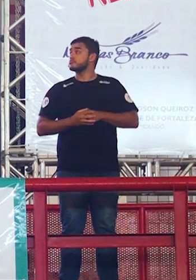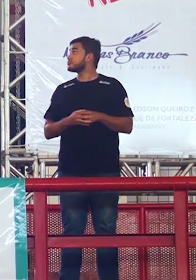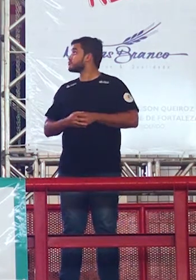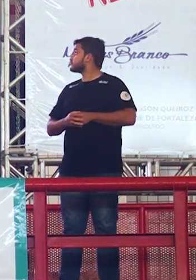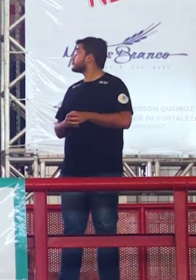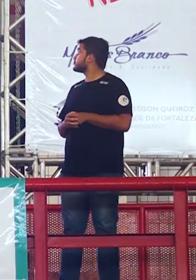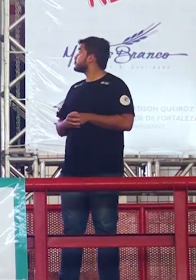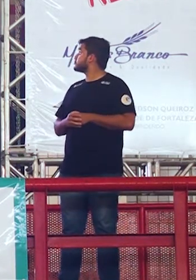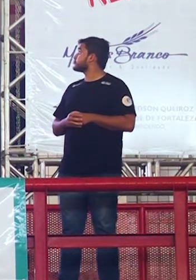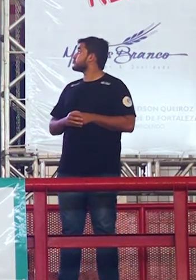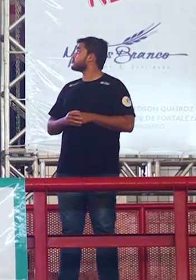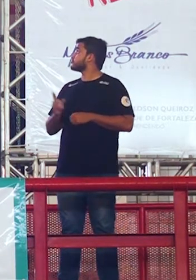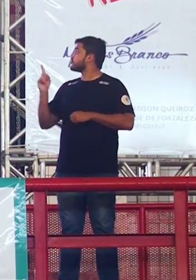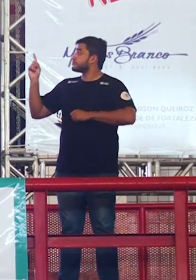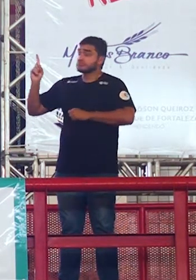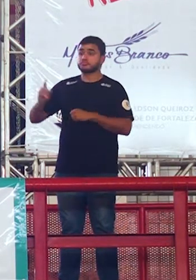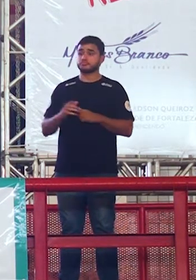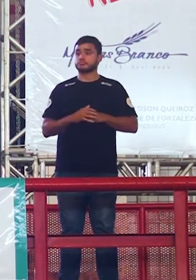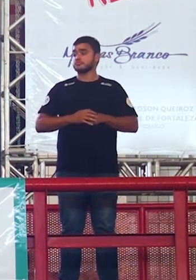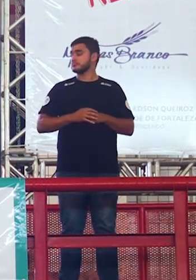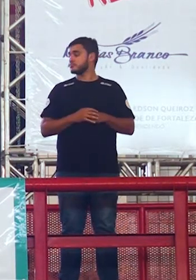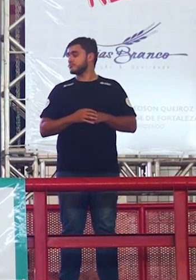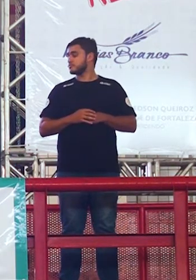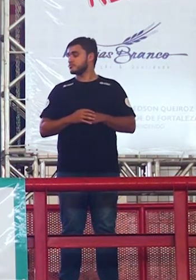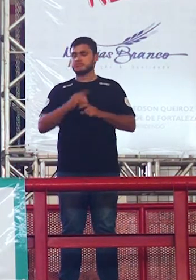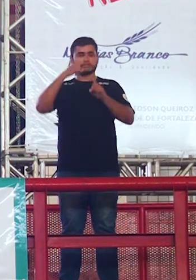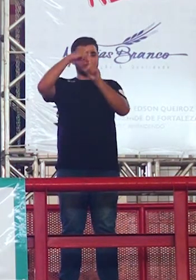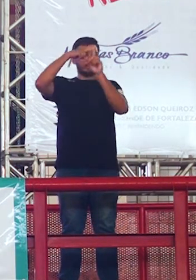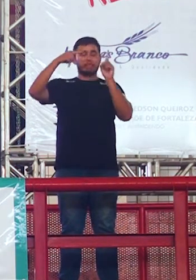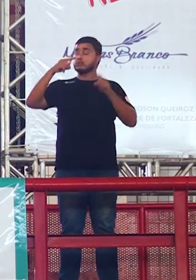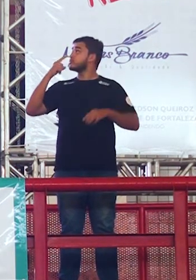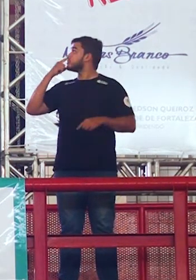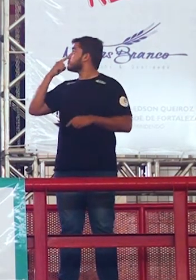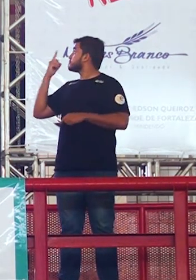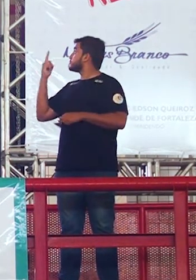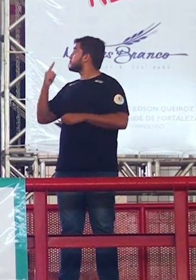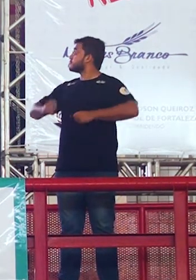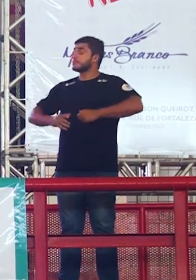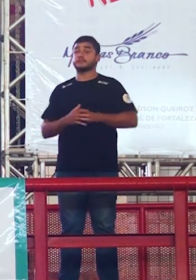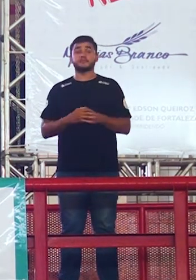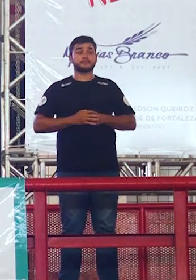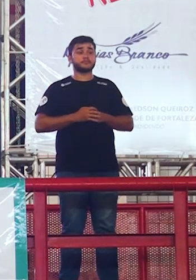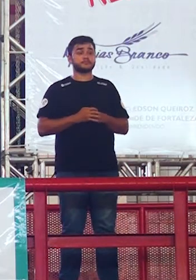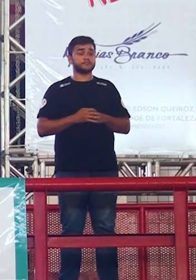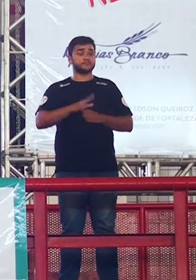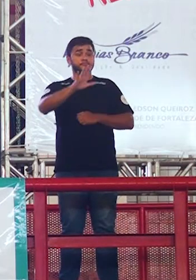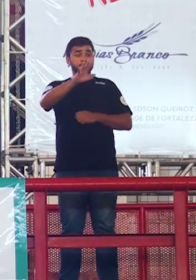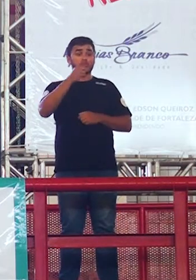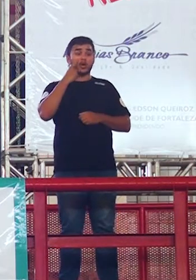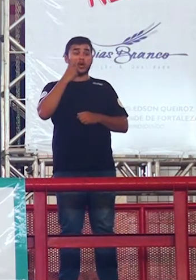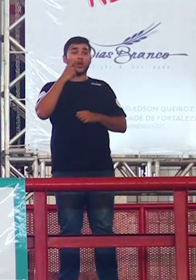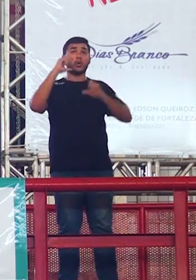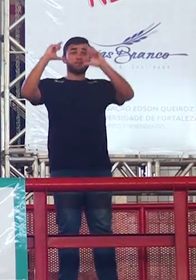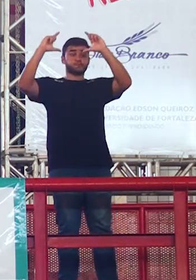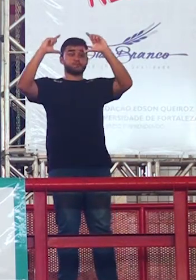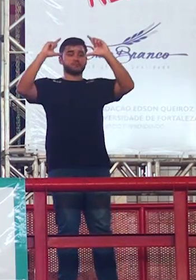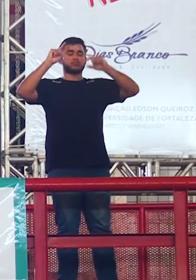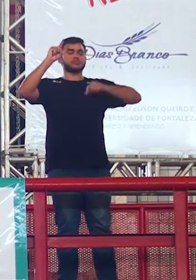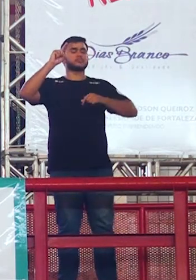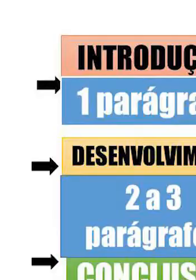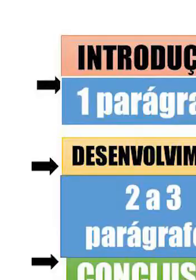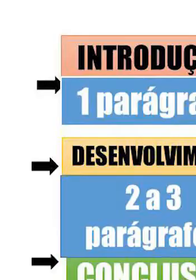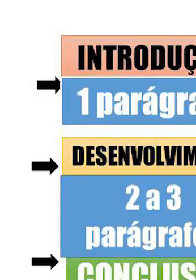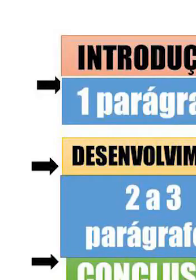bonito só ficou cortado o primeiro momento é a situação problema